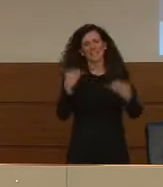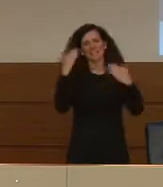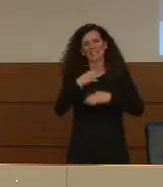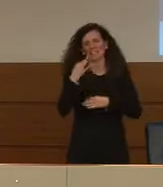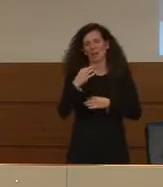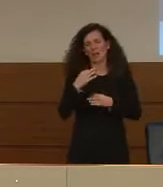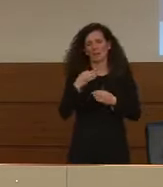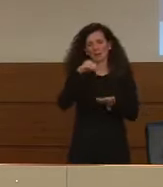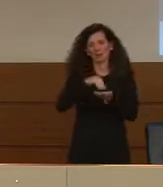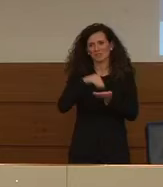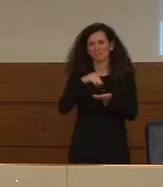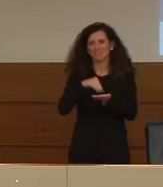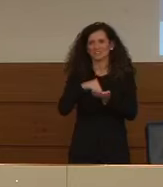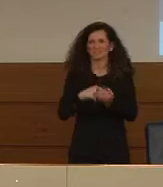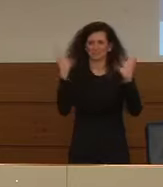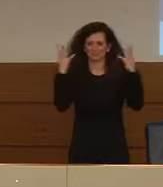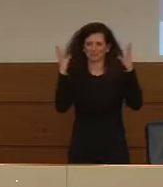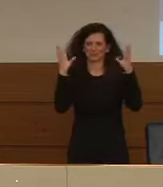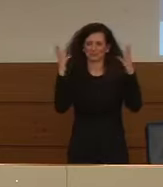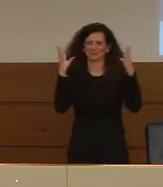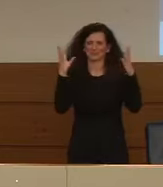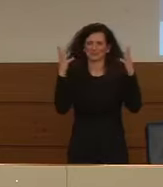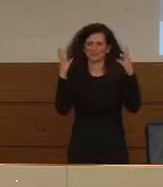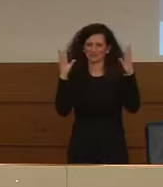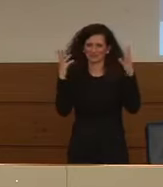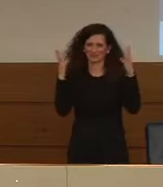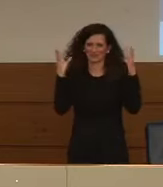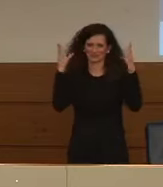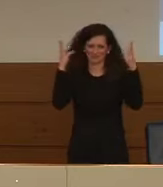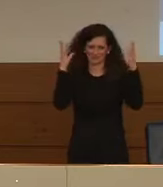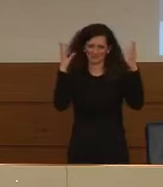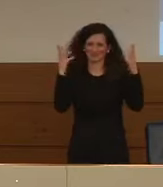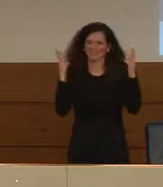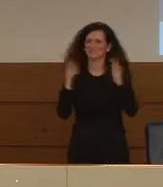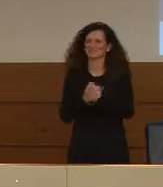questo nostro lavoro. Un applauso.